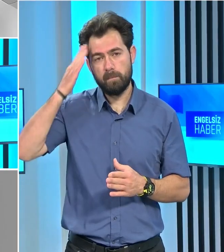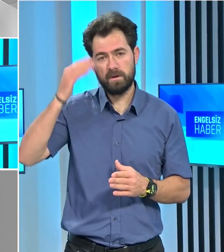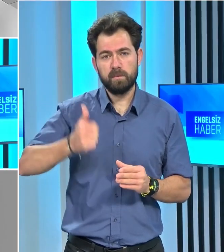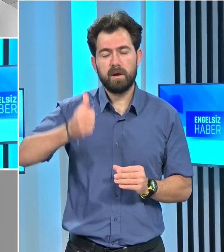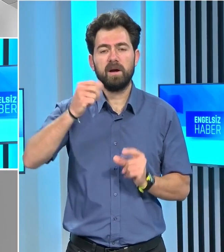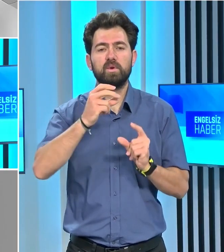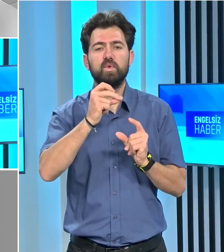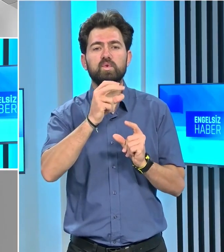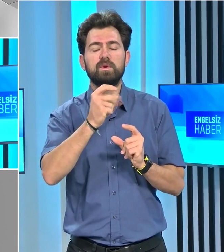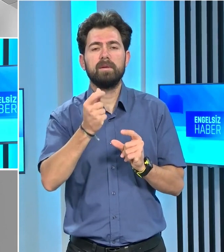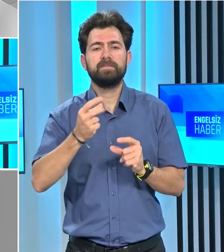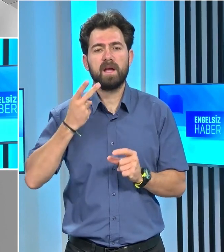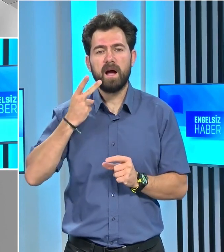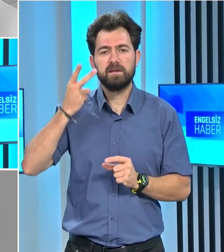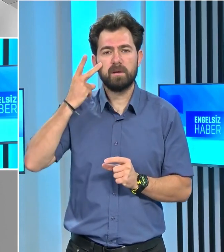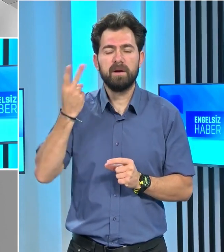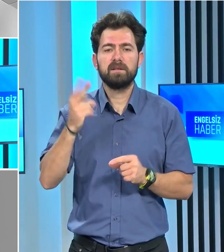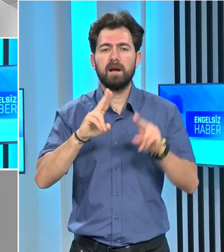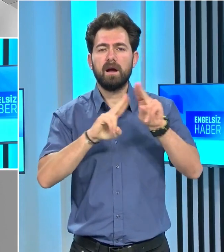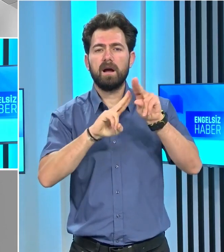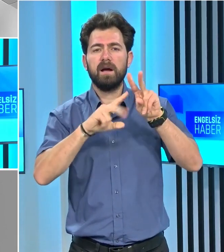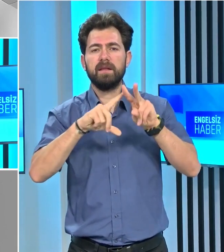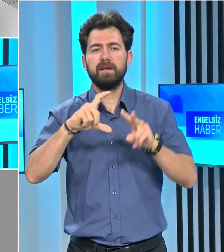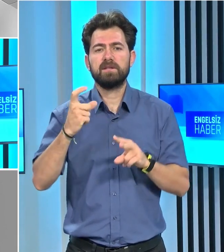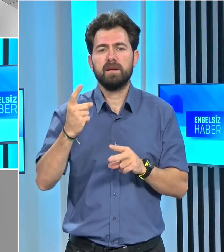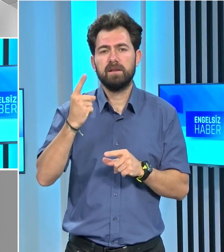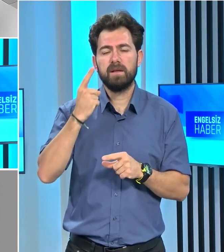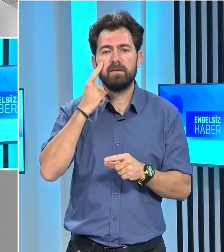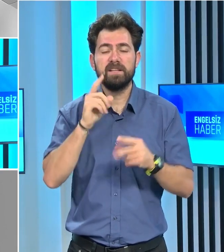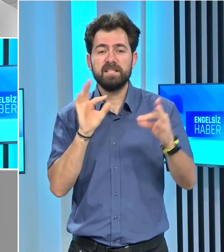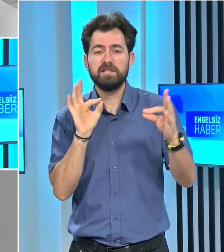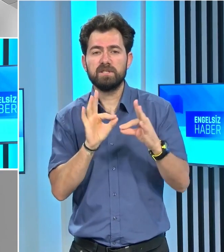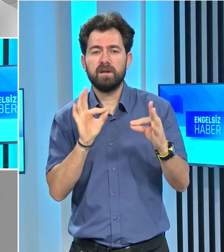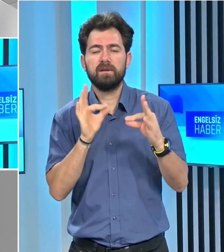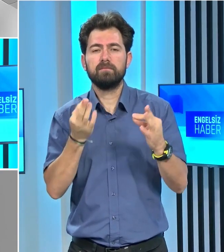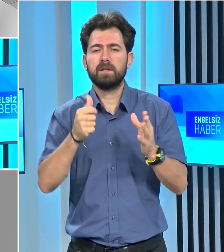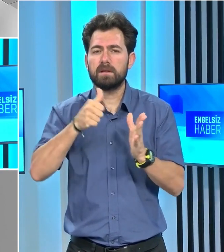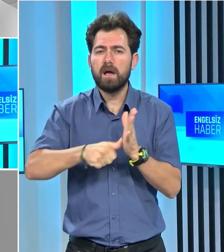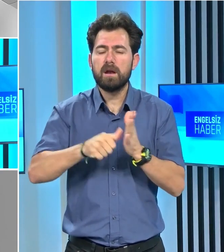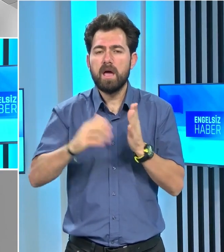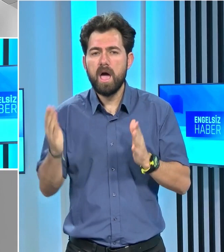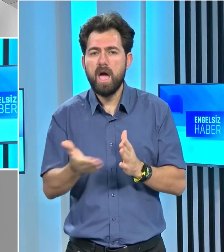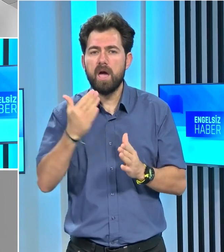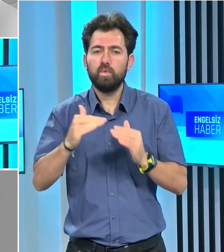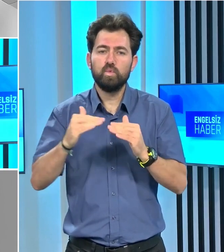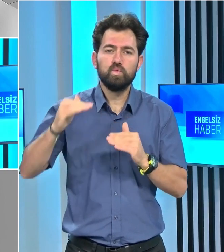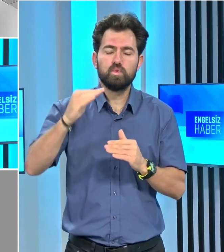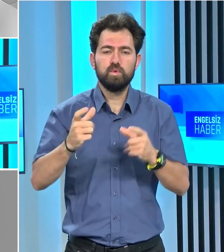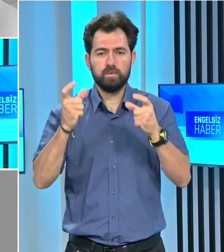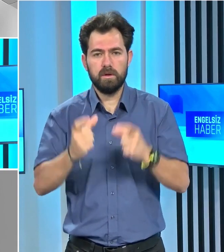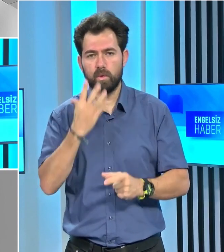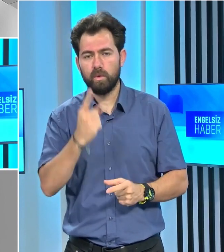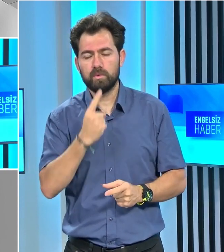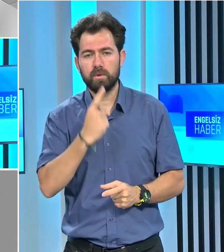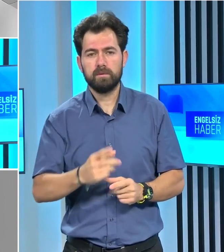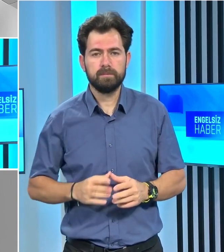Başbakan Ünal Üstel, Azerbaycan-Kuzey Kıbrıs Türk Cumhuriyeti ilişkilerinin tarihin en üst seviyesinde